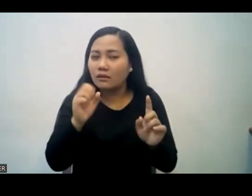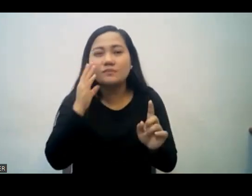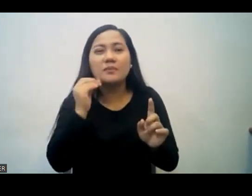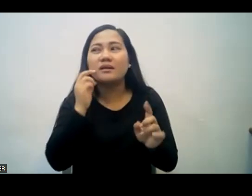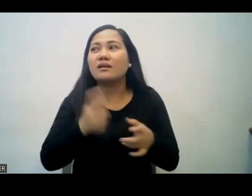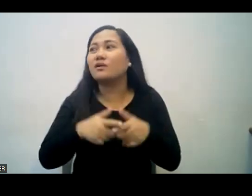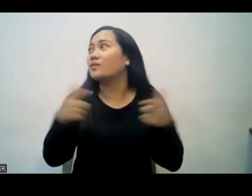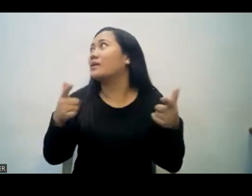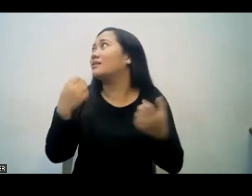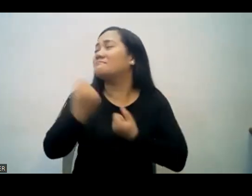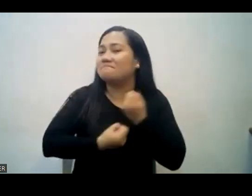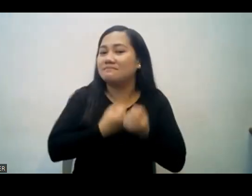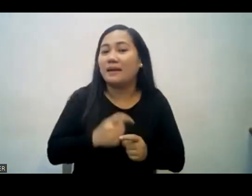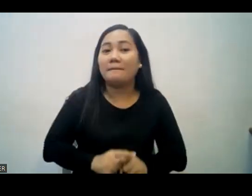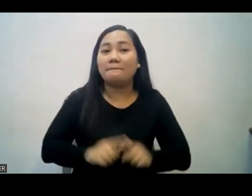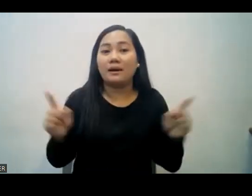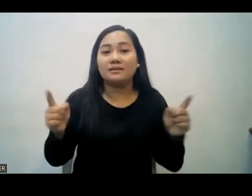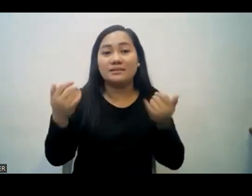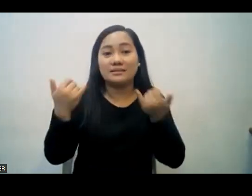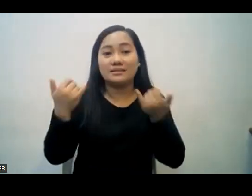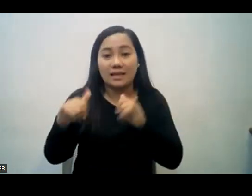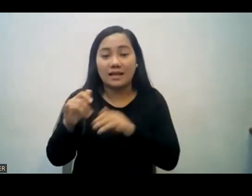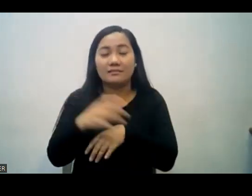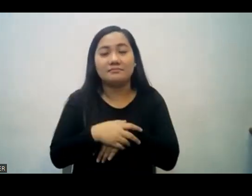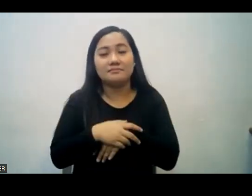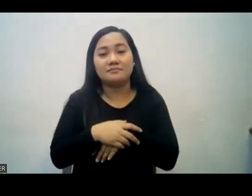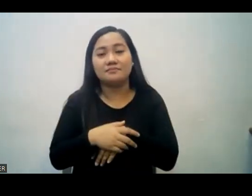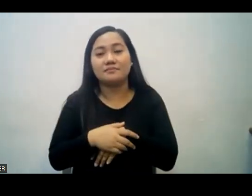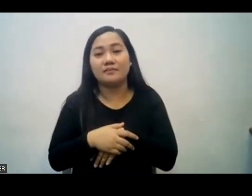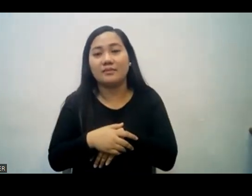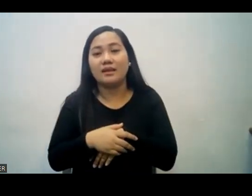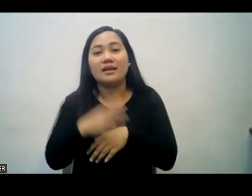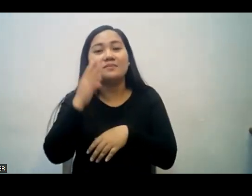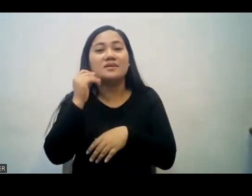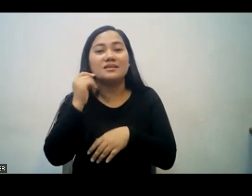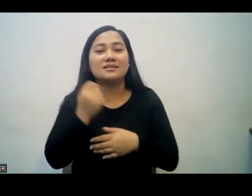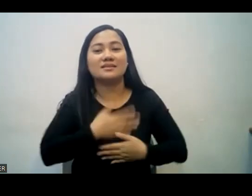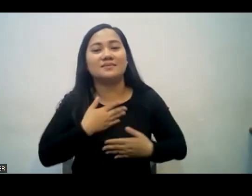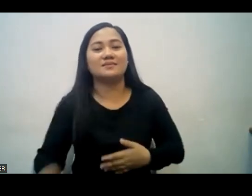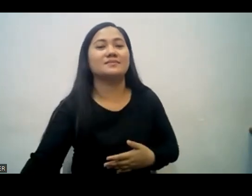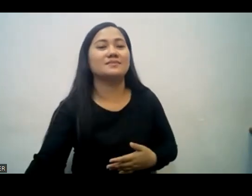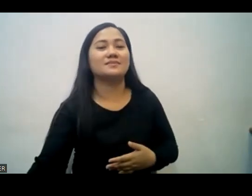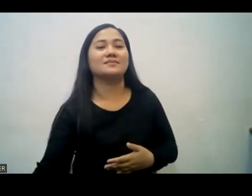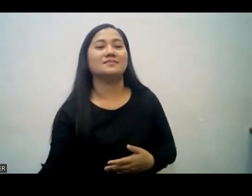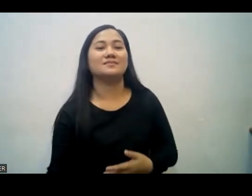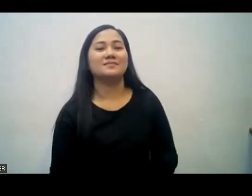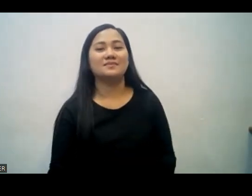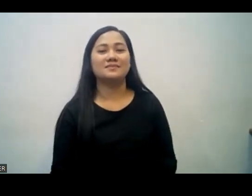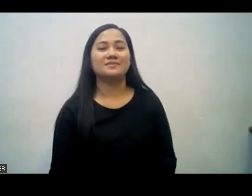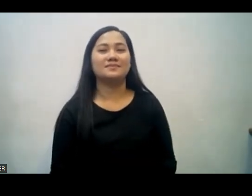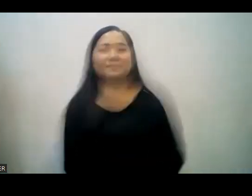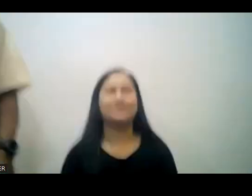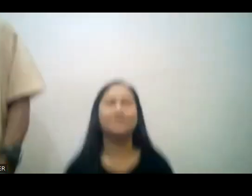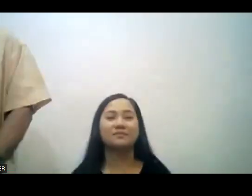matinding pagdurusa, gayon man, siya po ay nakaranas din ng matinding kaaliwan. These people can comfort others in the